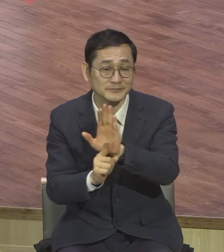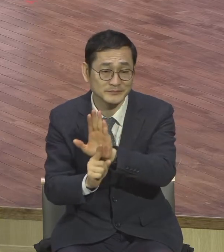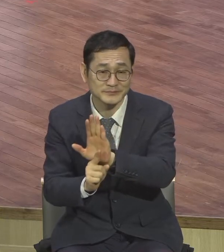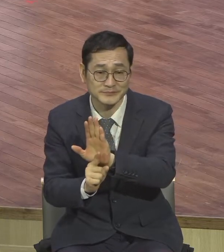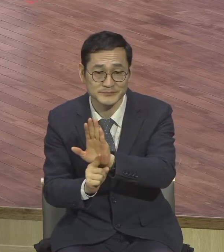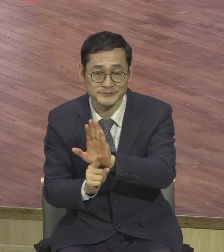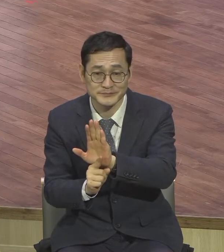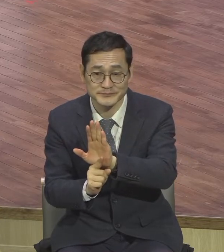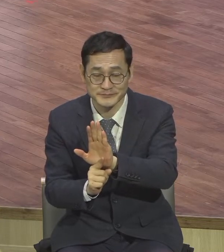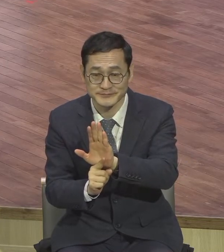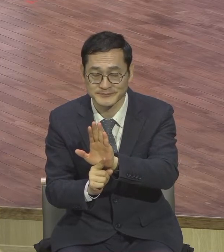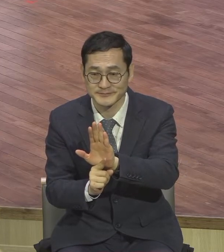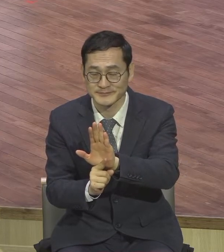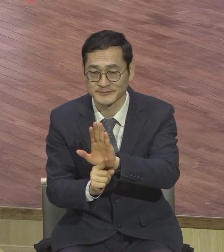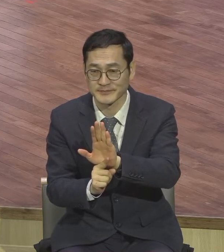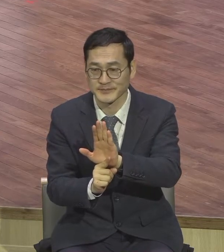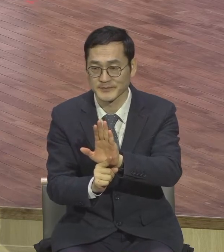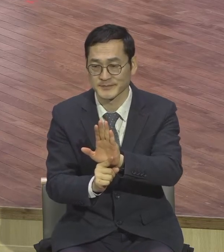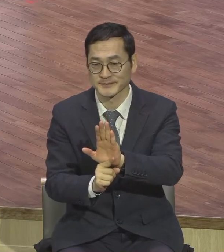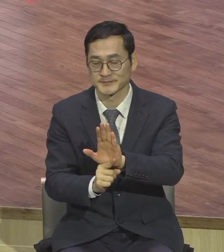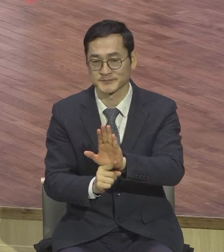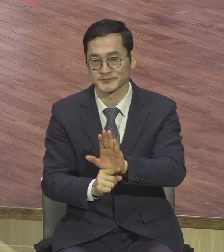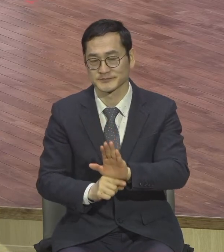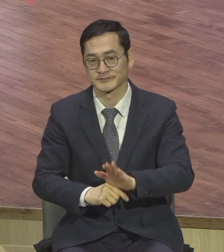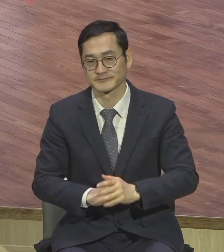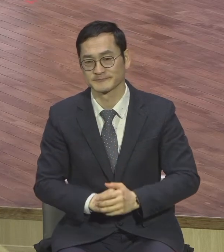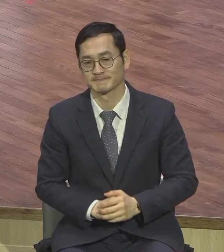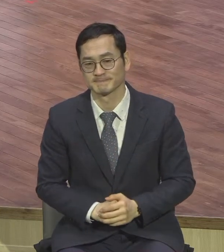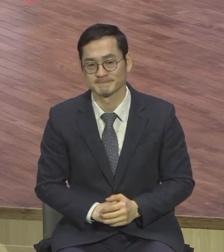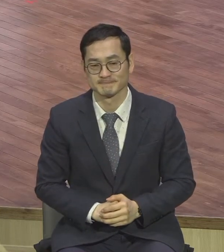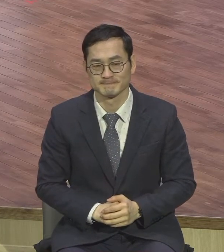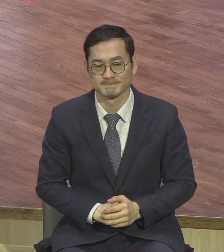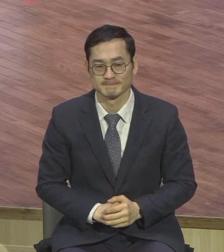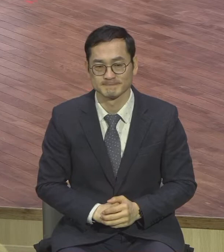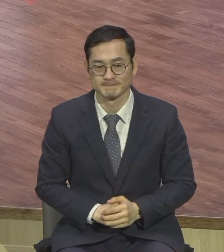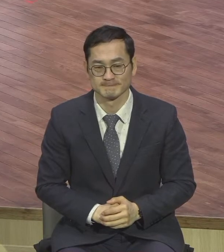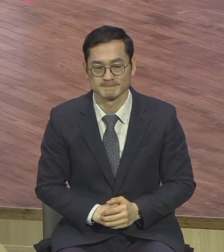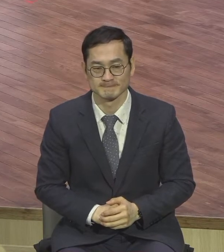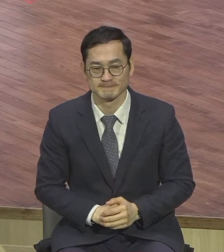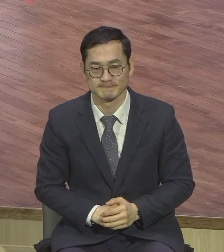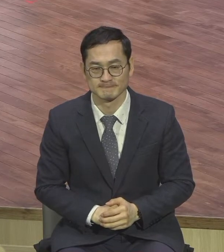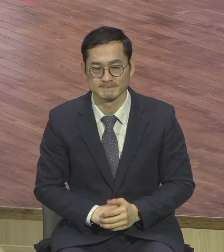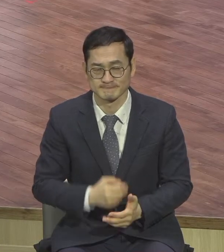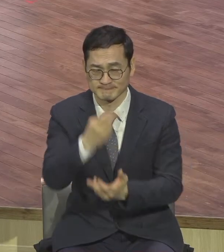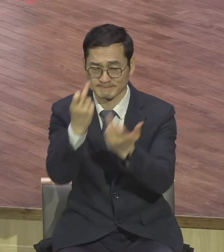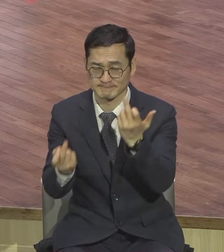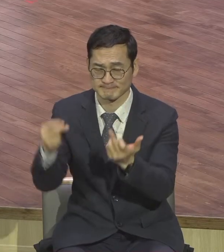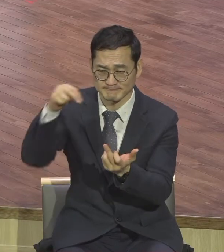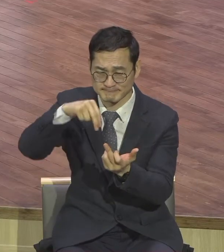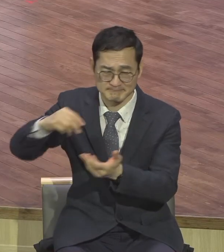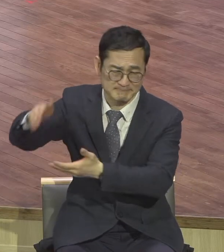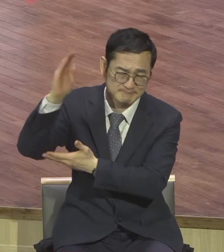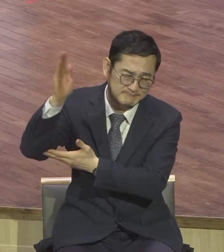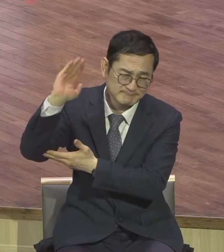그겁니다. 그러니까 이 주옥같은 산상수원의 말씀을 포함해서 다양한